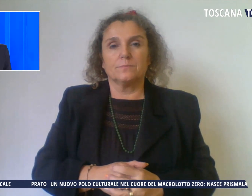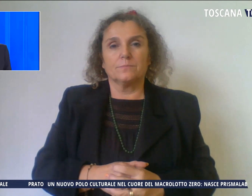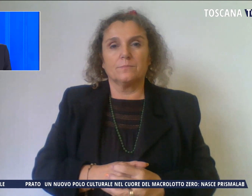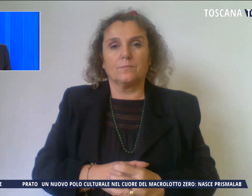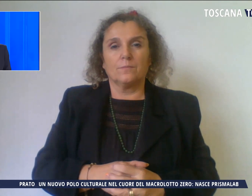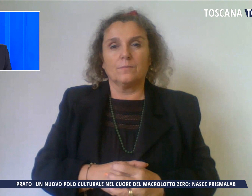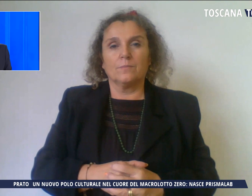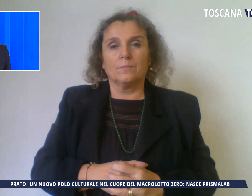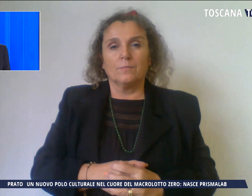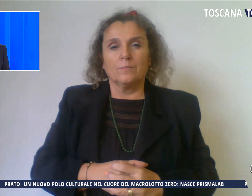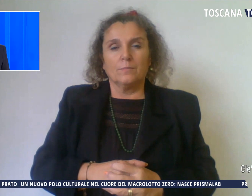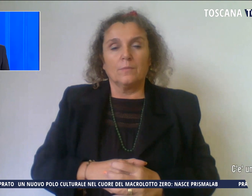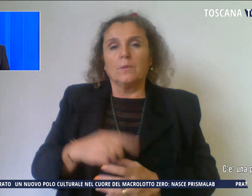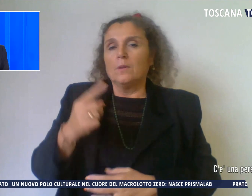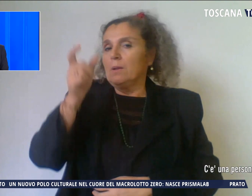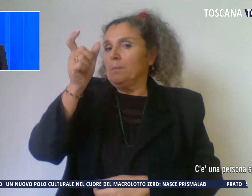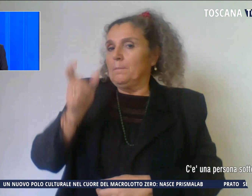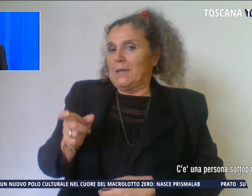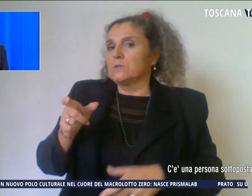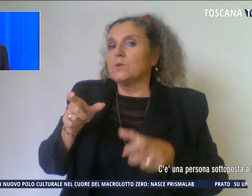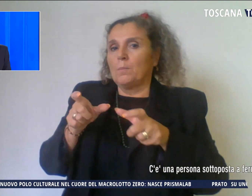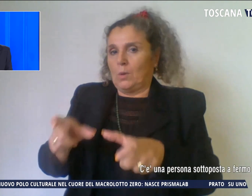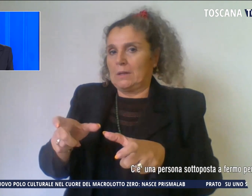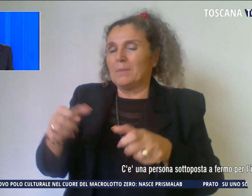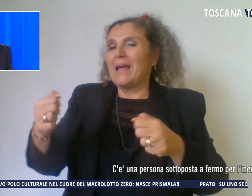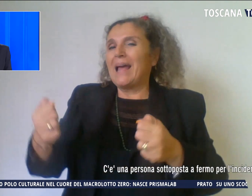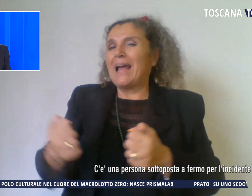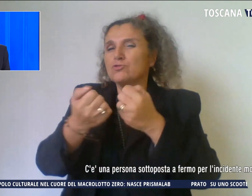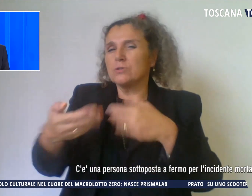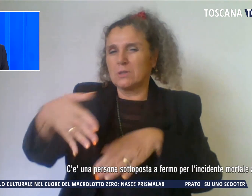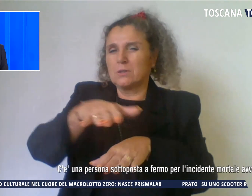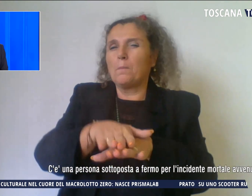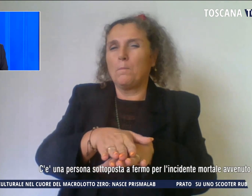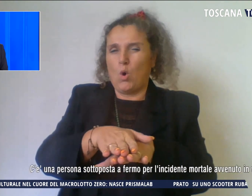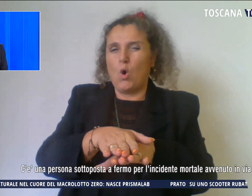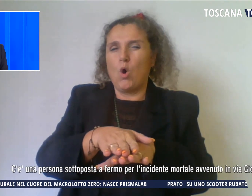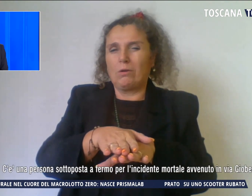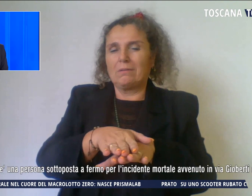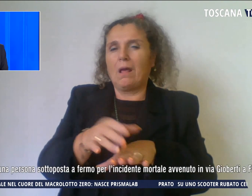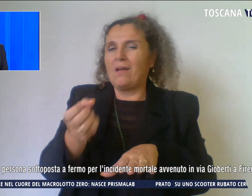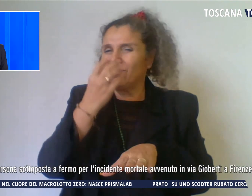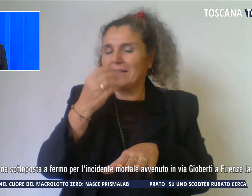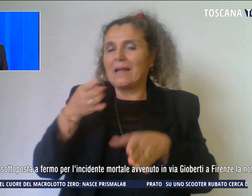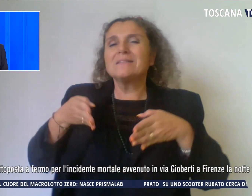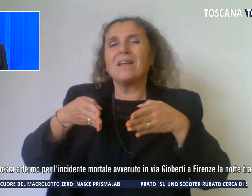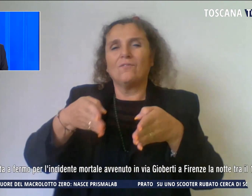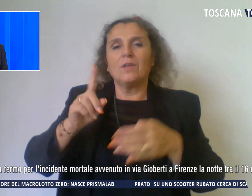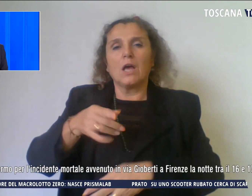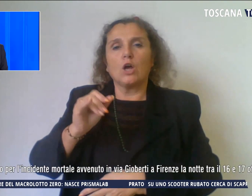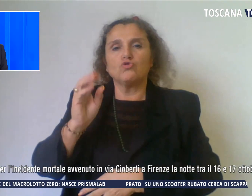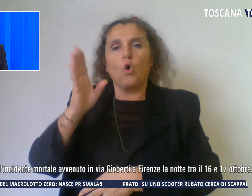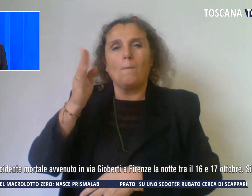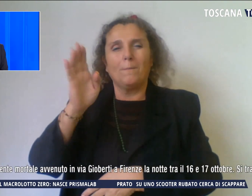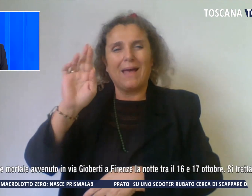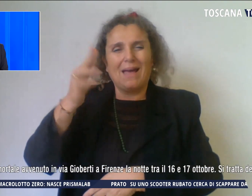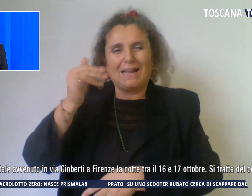C una persona sottoposta a fermo per l'incidente mortale avvenuto a Firenze in via Gioberti la notte tra il 16 e il 17